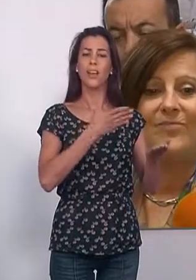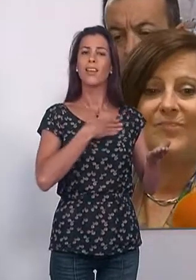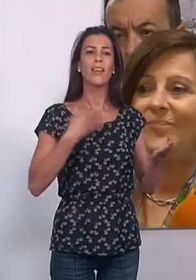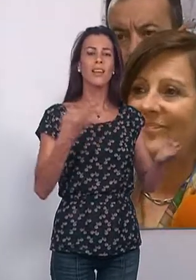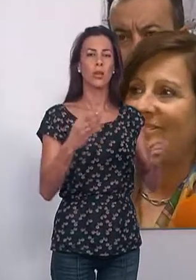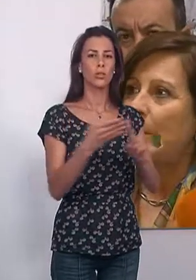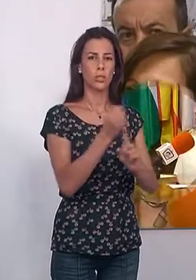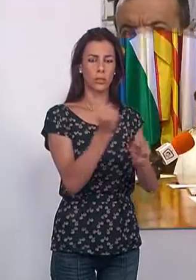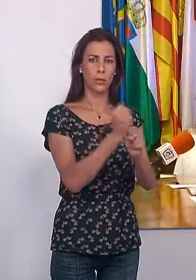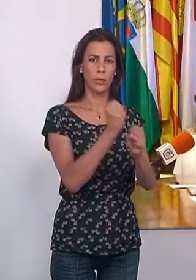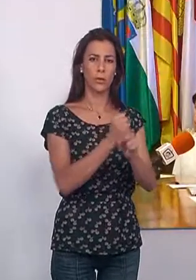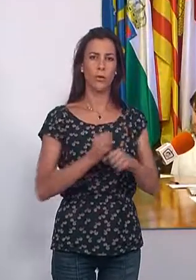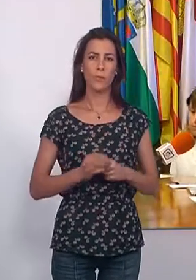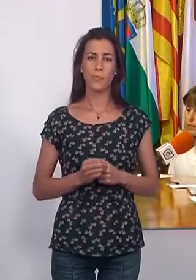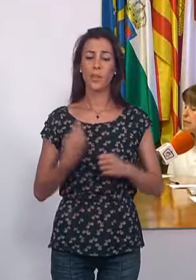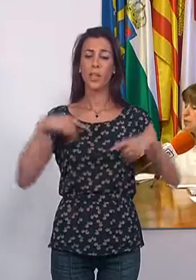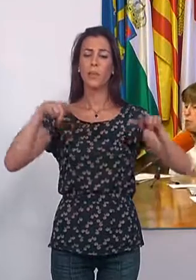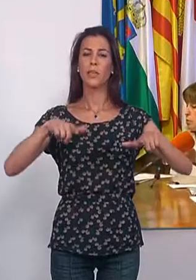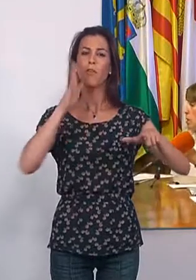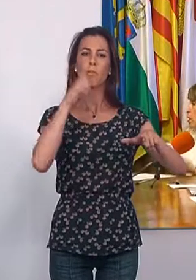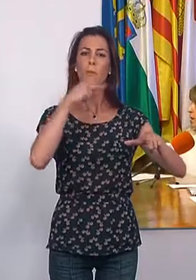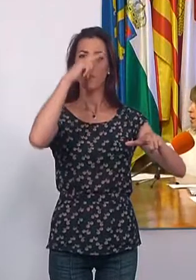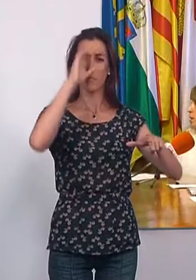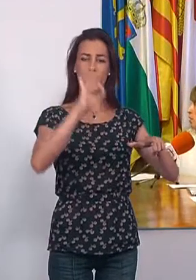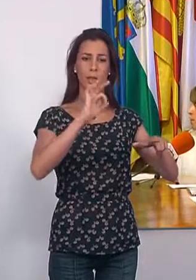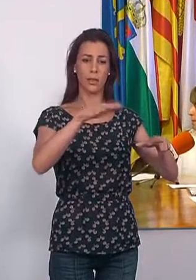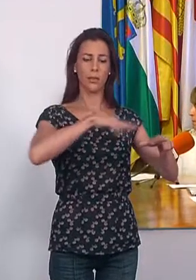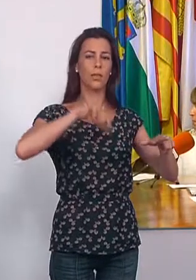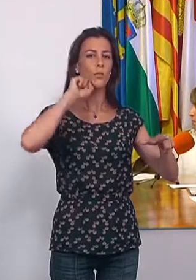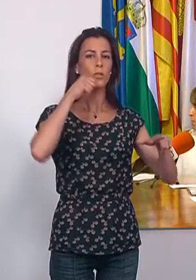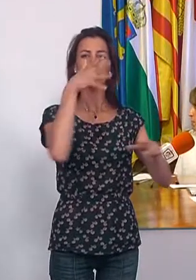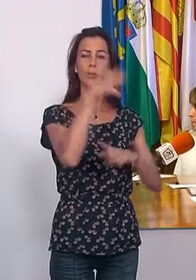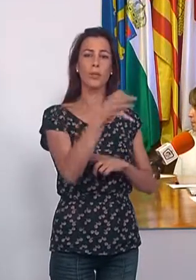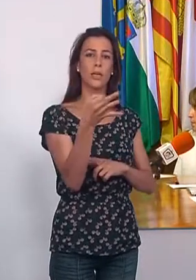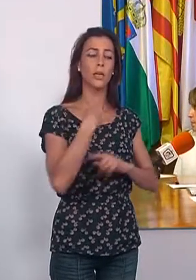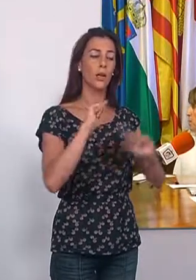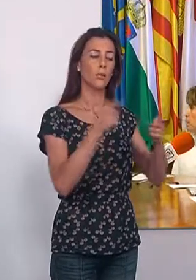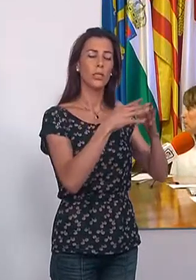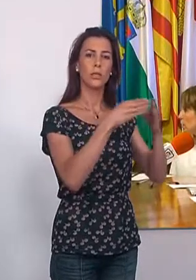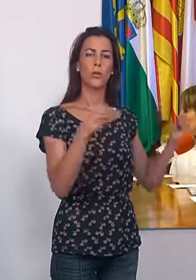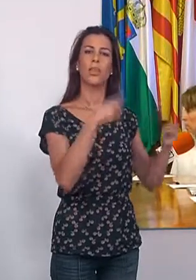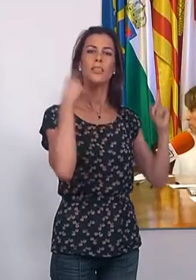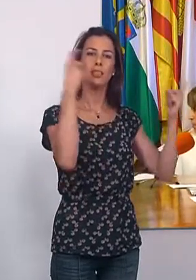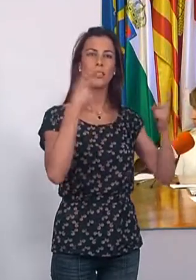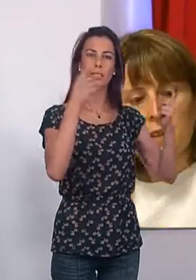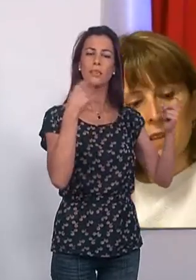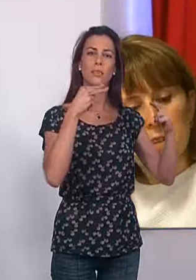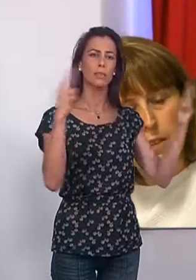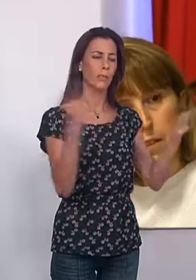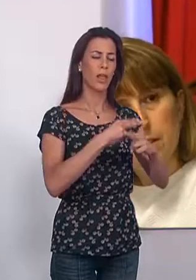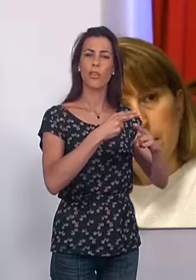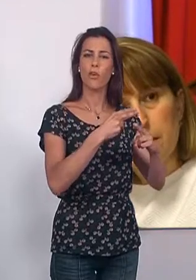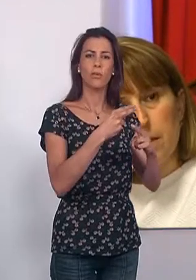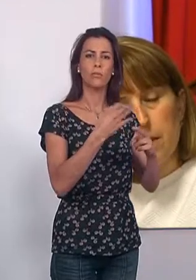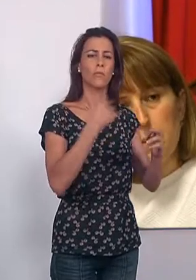empleo. La Plataforma de Padres de la Localidad de Motril denuncia que la Junta de Andalucía pretende eliminar